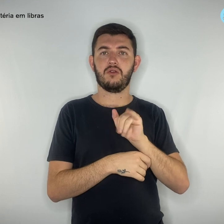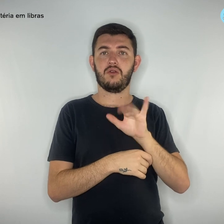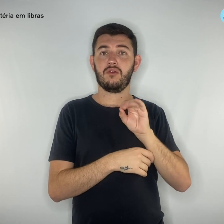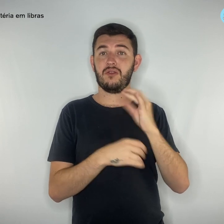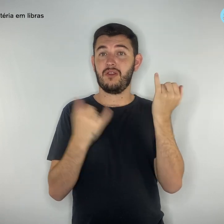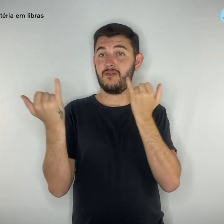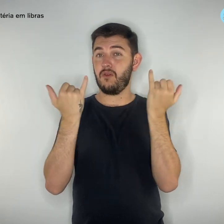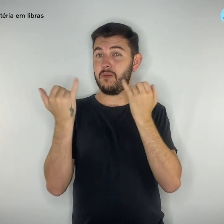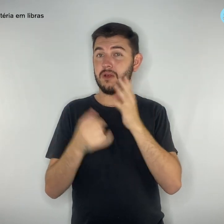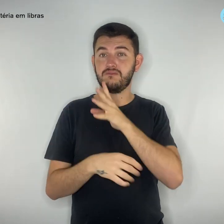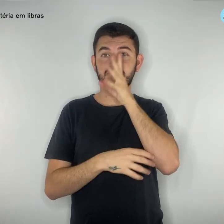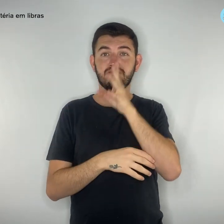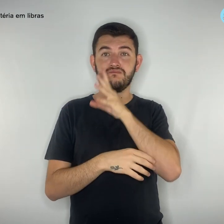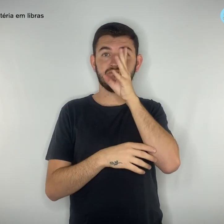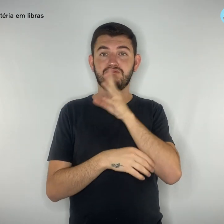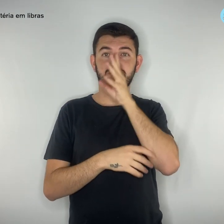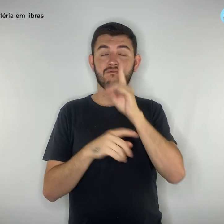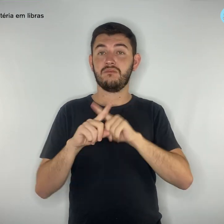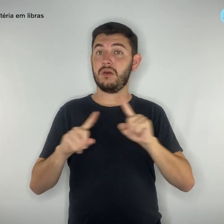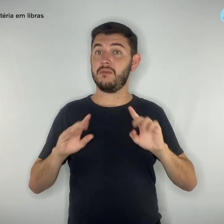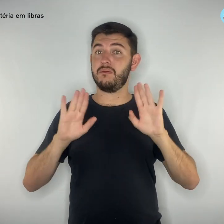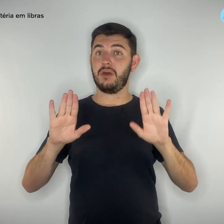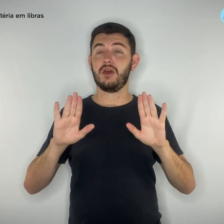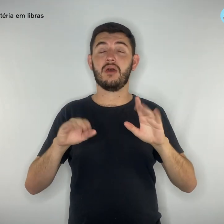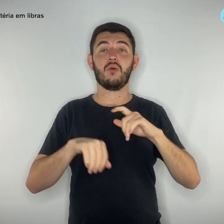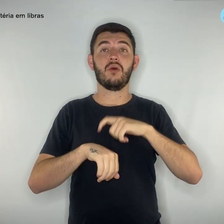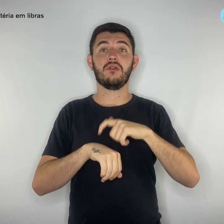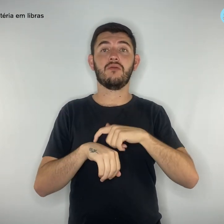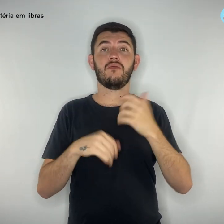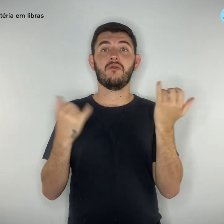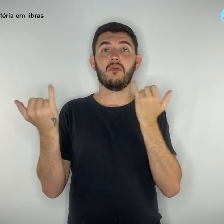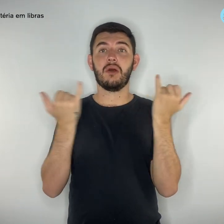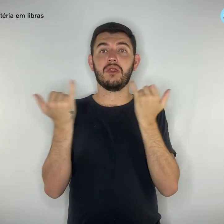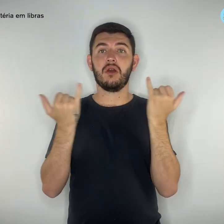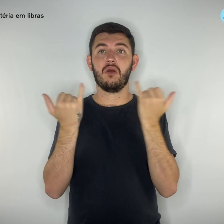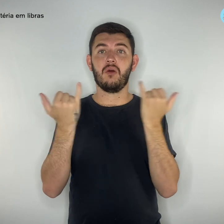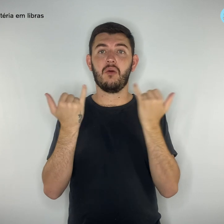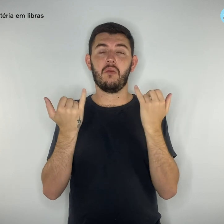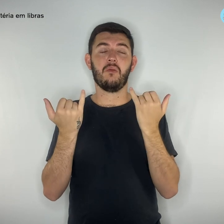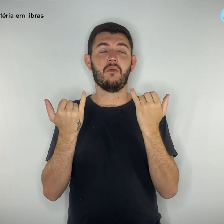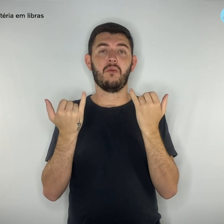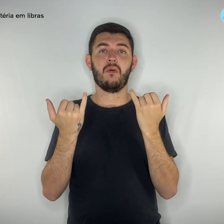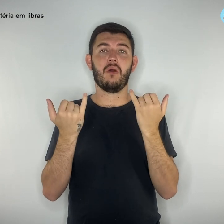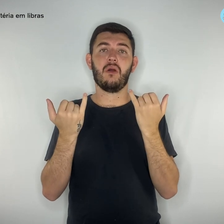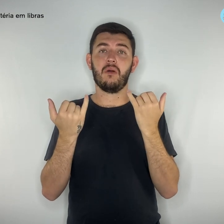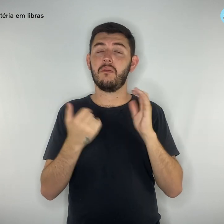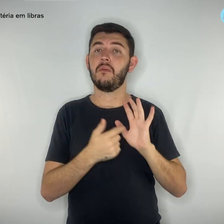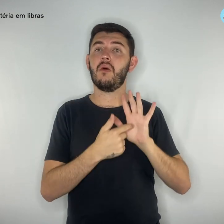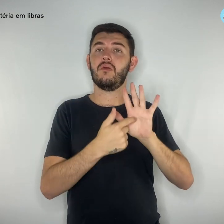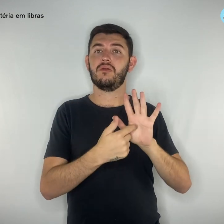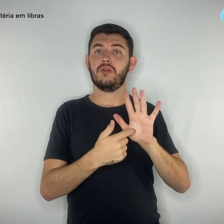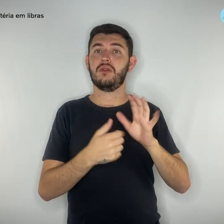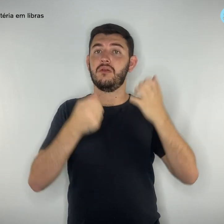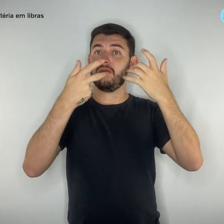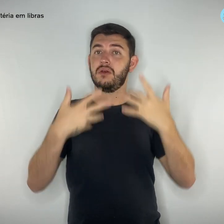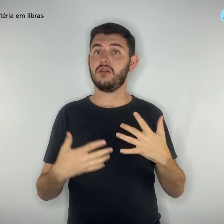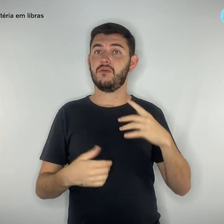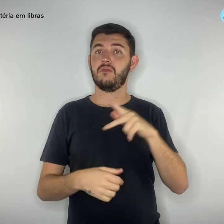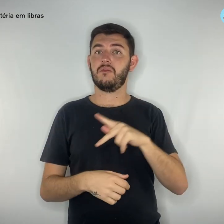informar alguns dados e dizer que o educador ou a educadora já tem direito a resgatar o